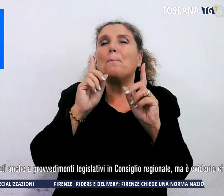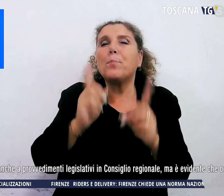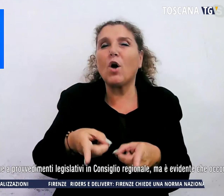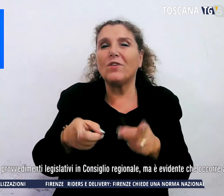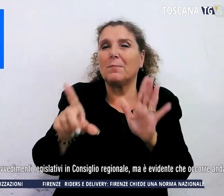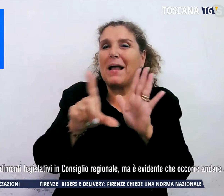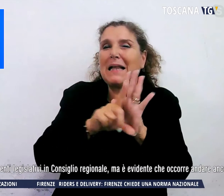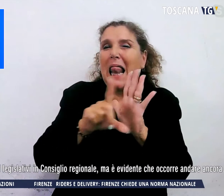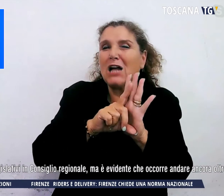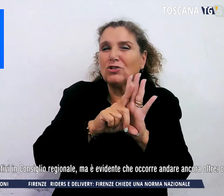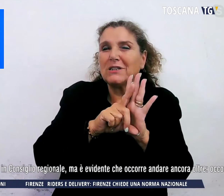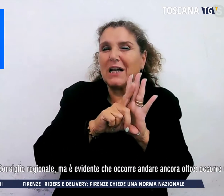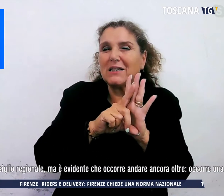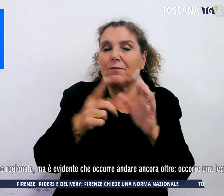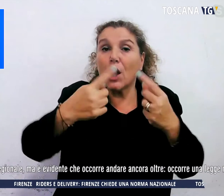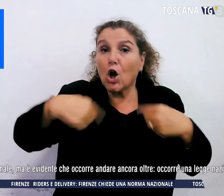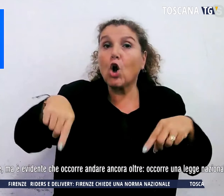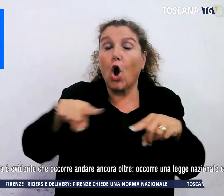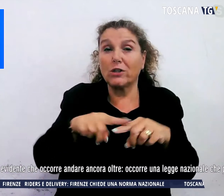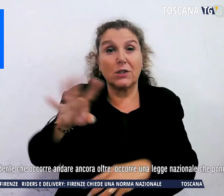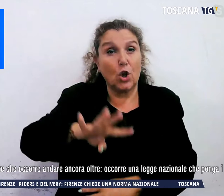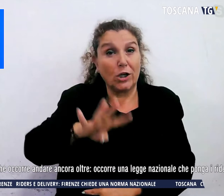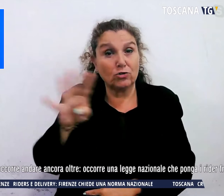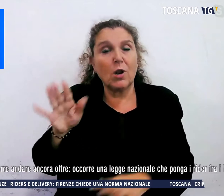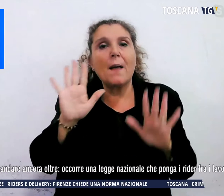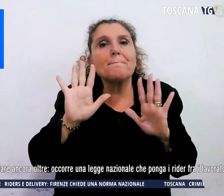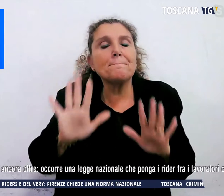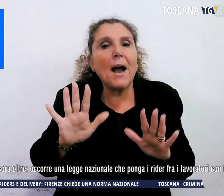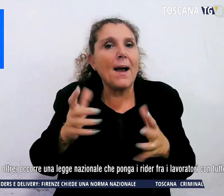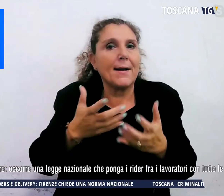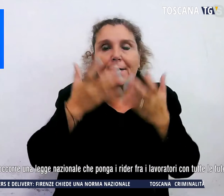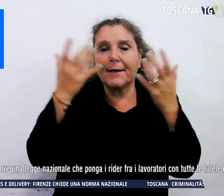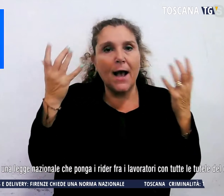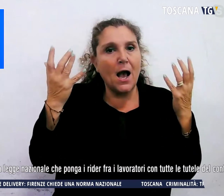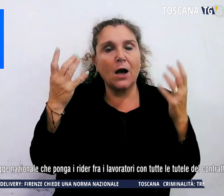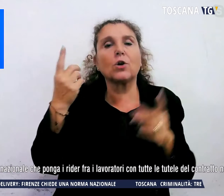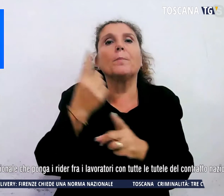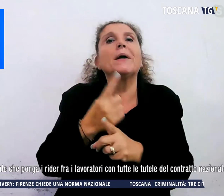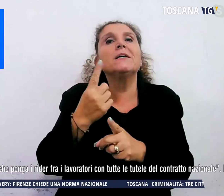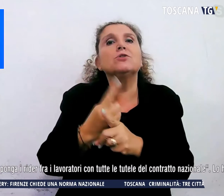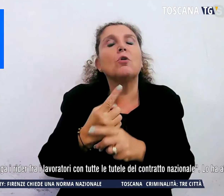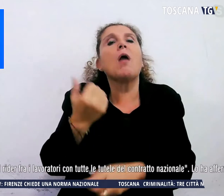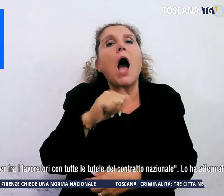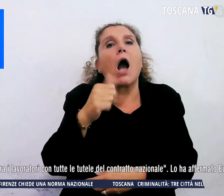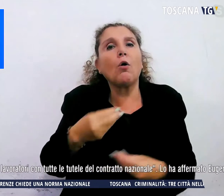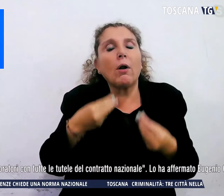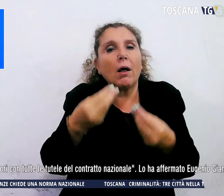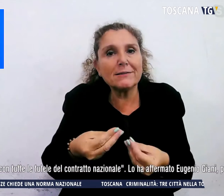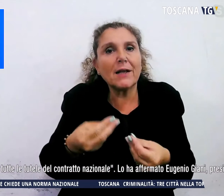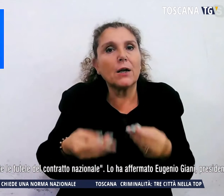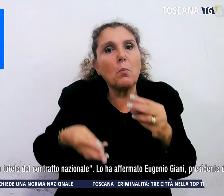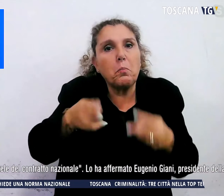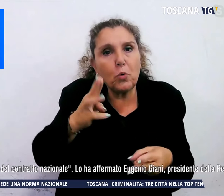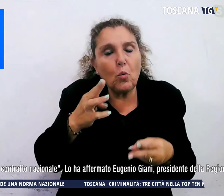Consiglio regionale, ma è evidente che occorre andare ancora oltre. Ci vuole una legge